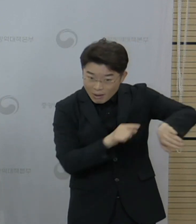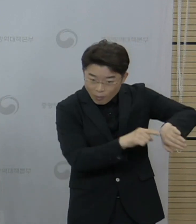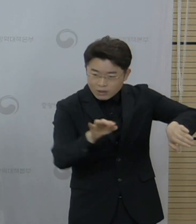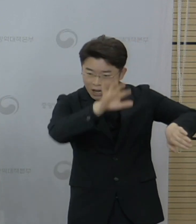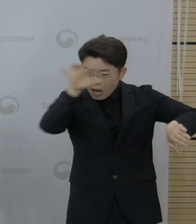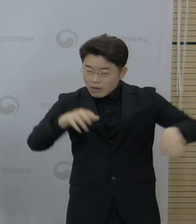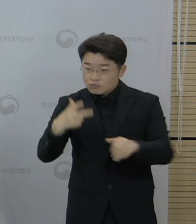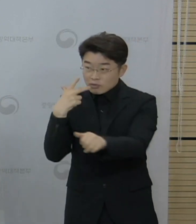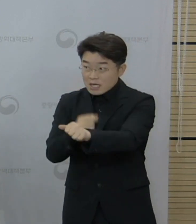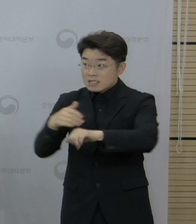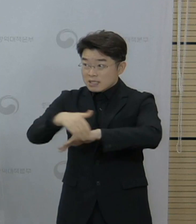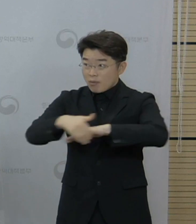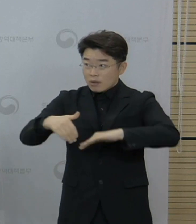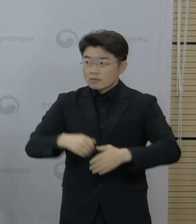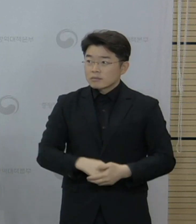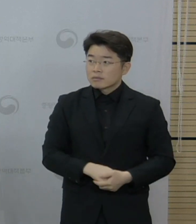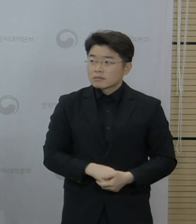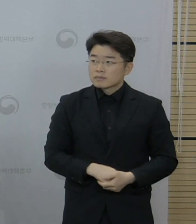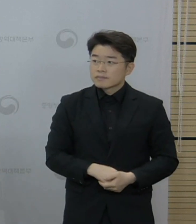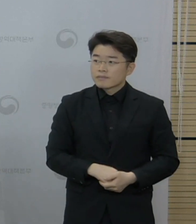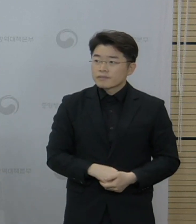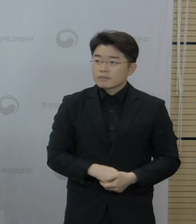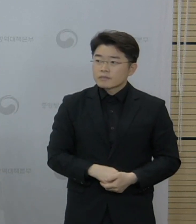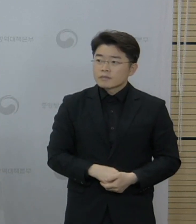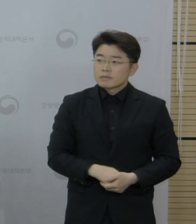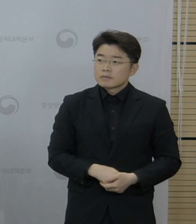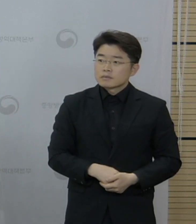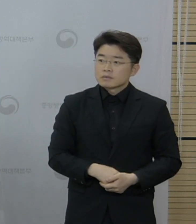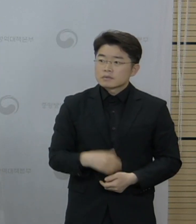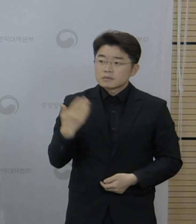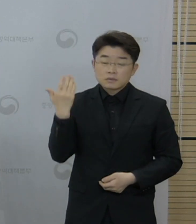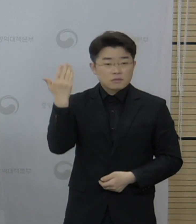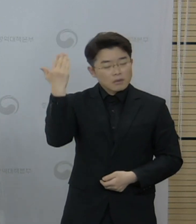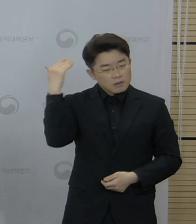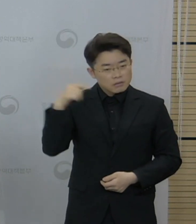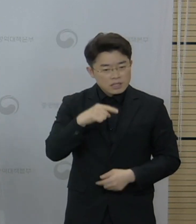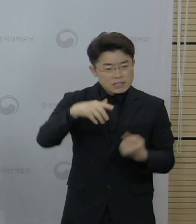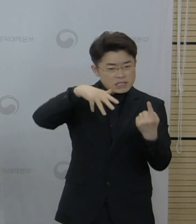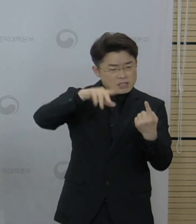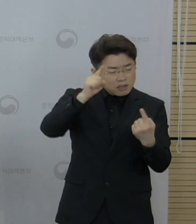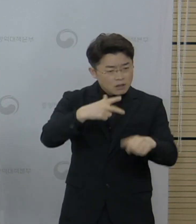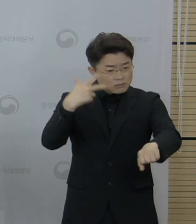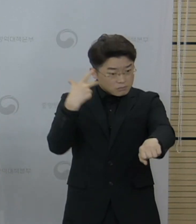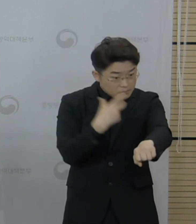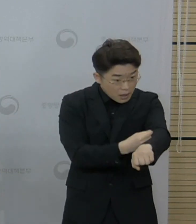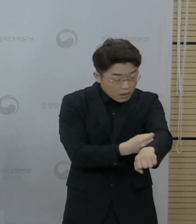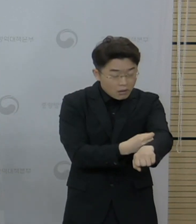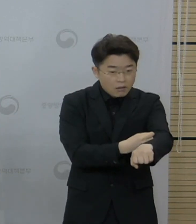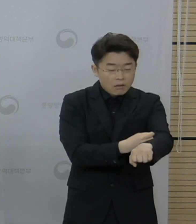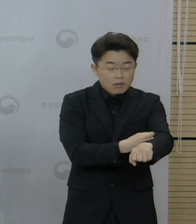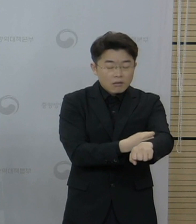20대는 2차도 같은 것을 맞아야 된다라고 일부 모순이다라고 지적한 언론 보도도 있었습니다.